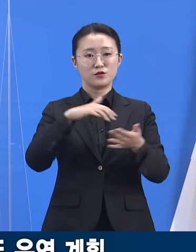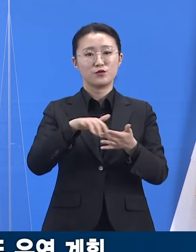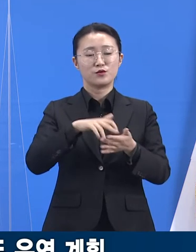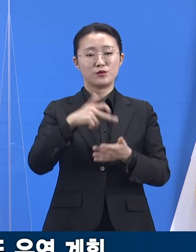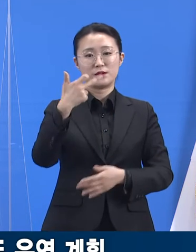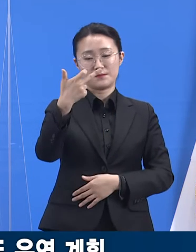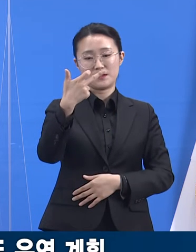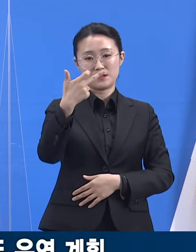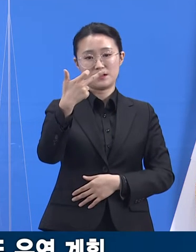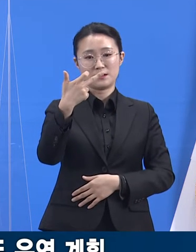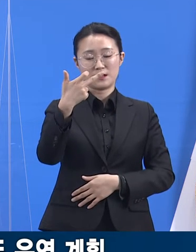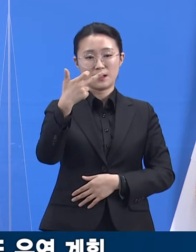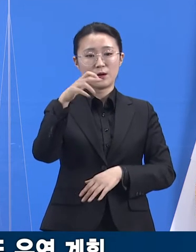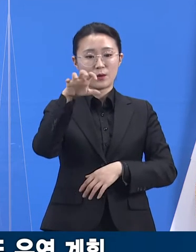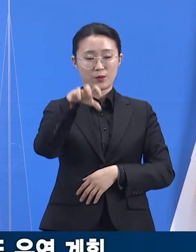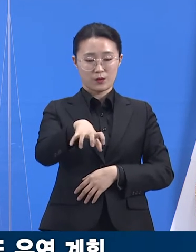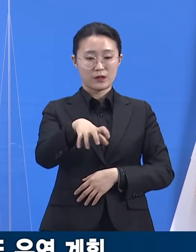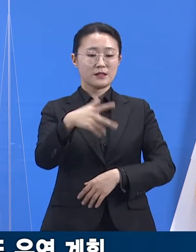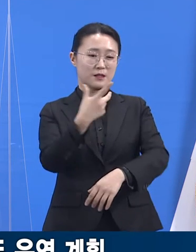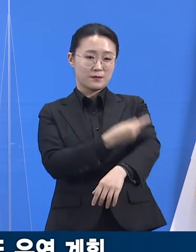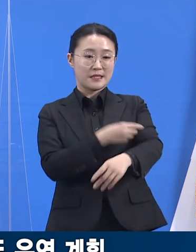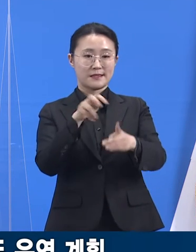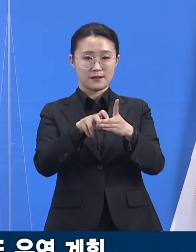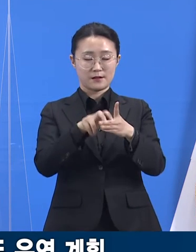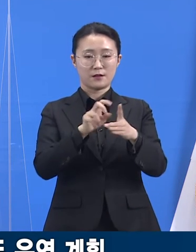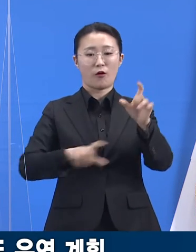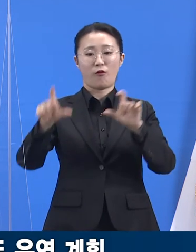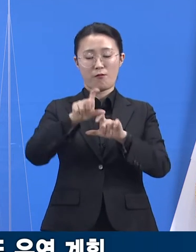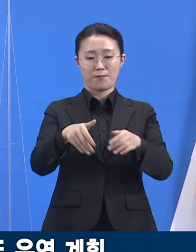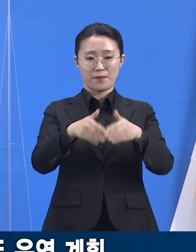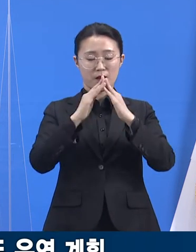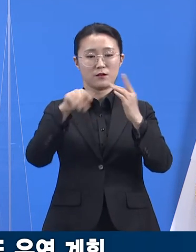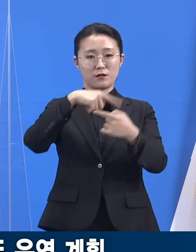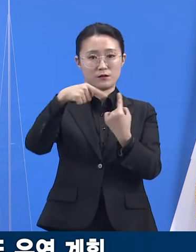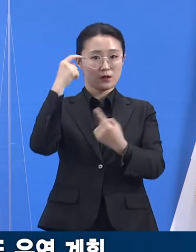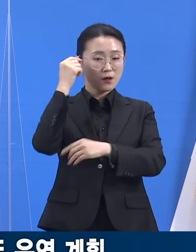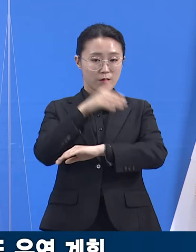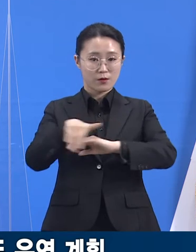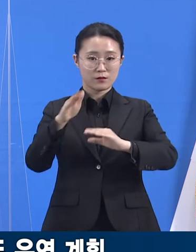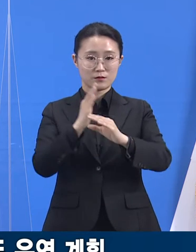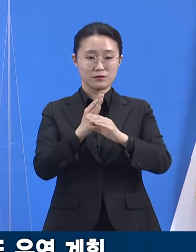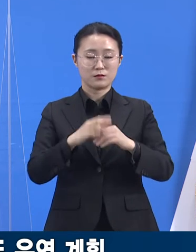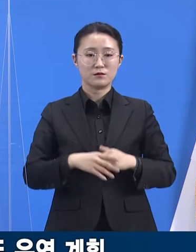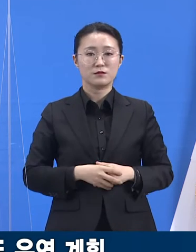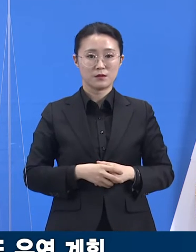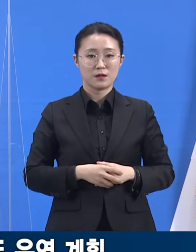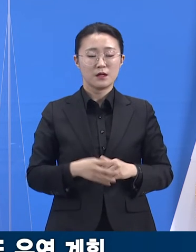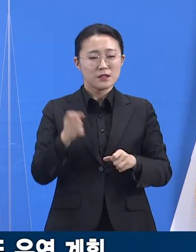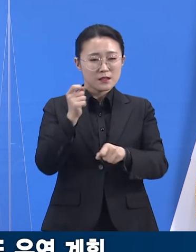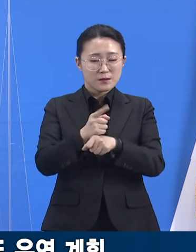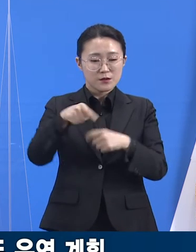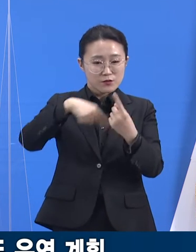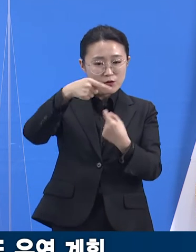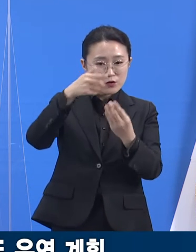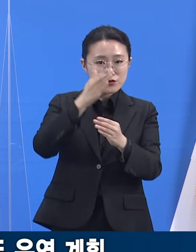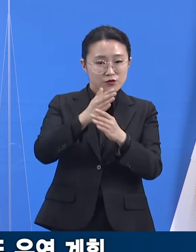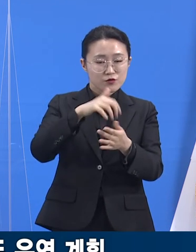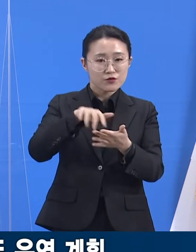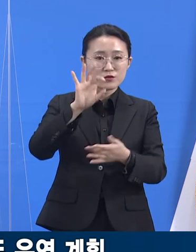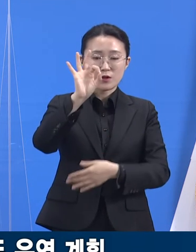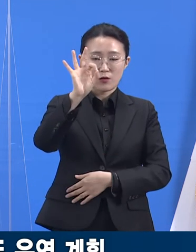설치되어 운영됩니다. 먼저 설치되어 운영되고 있는 기존의 10개를 포함하여 총